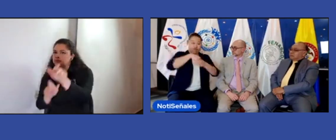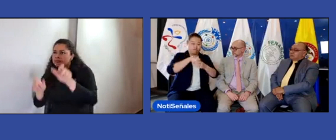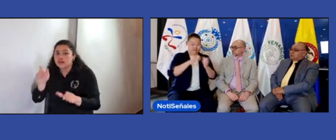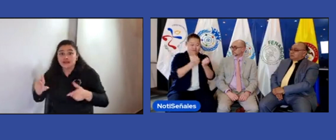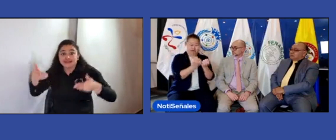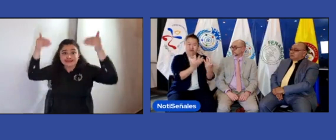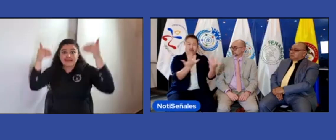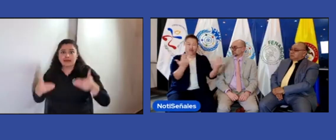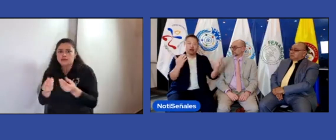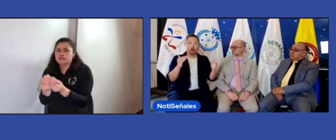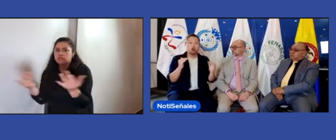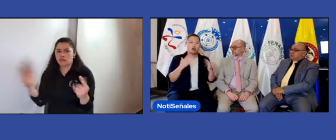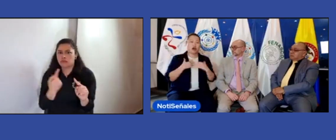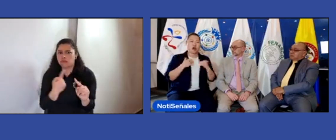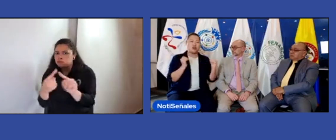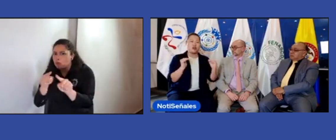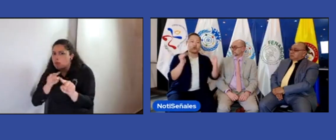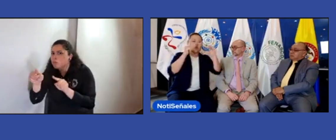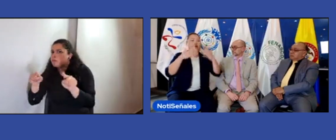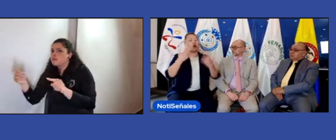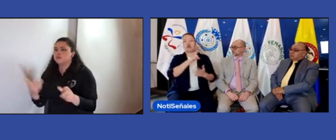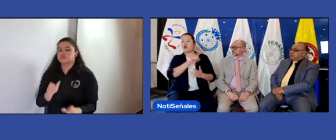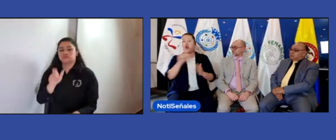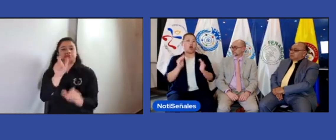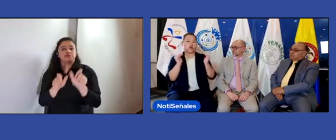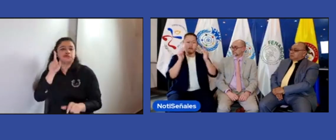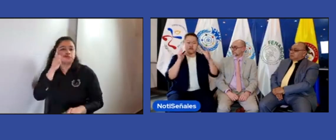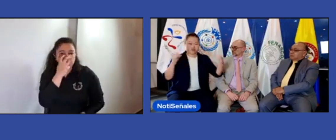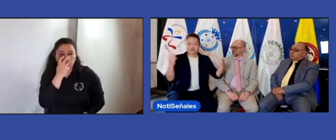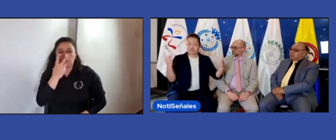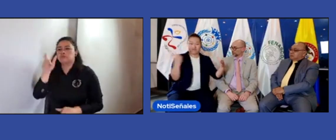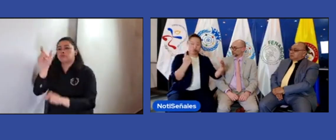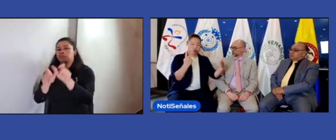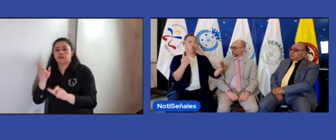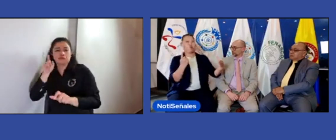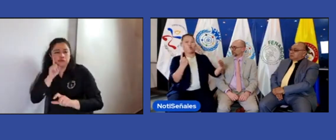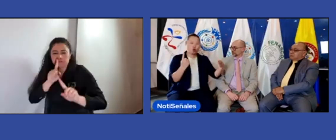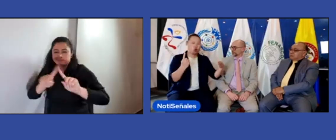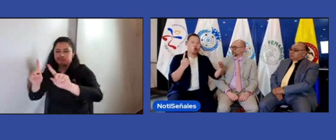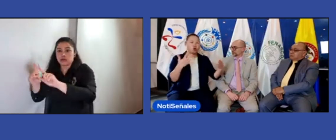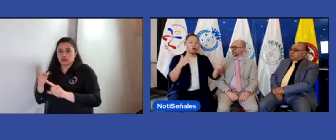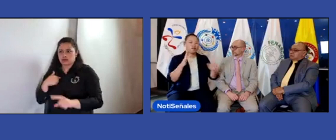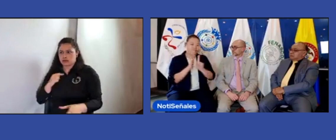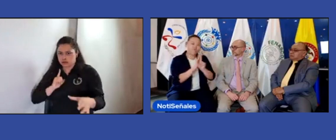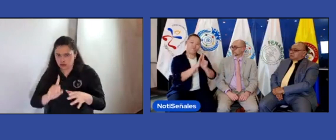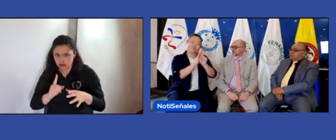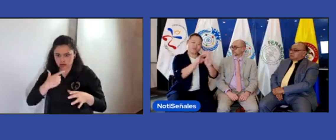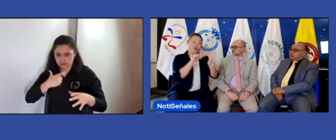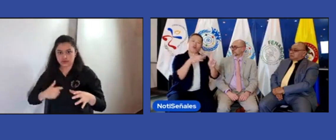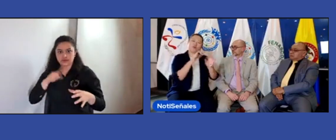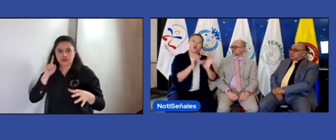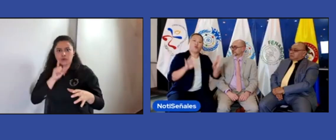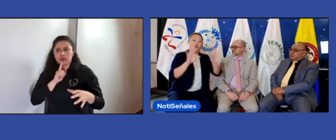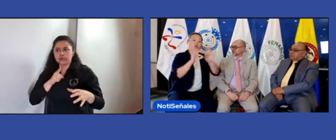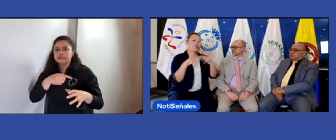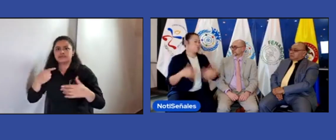la única organización de personas sordas, pues, los jóvenes estamos allí. Y se genera un gran impacto mostrando a las personas